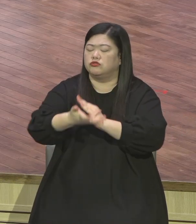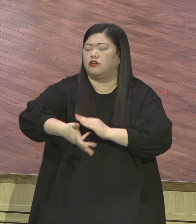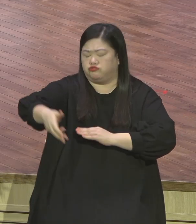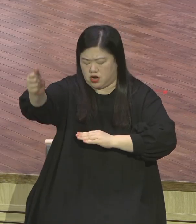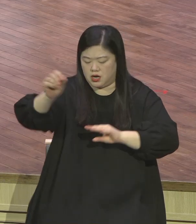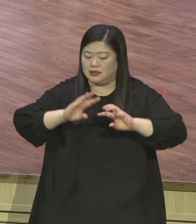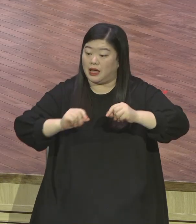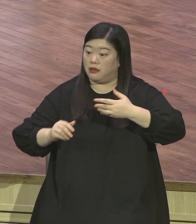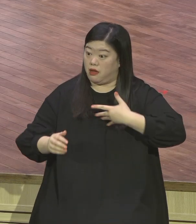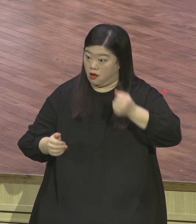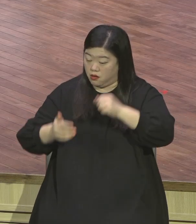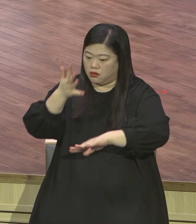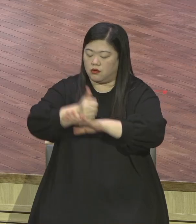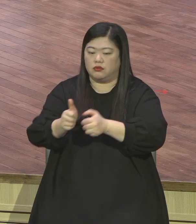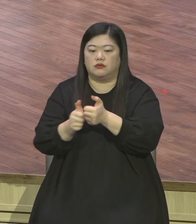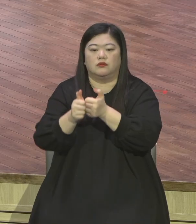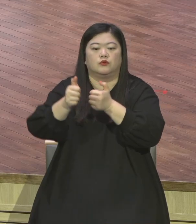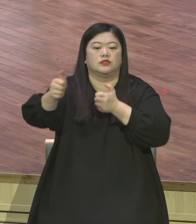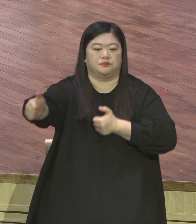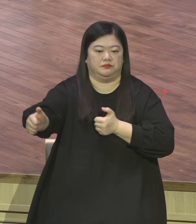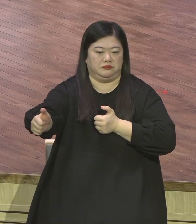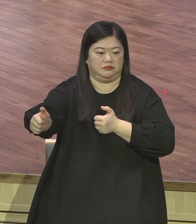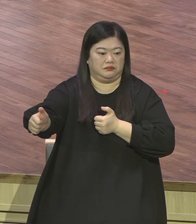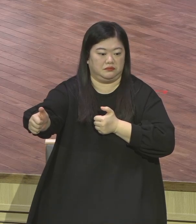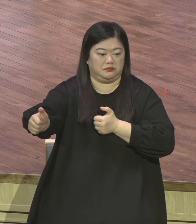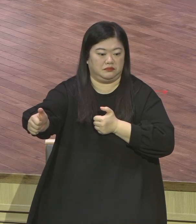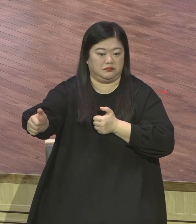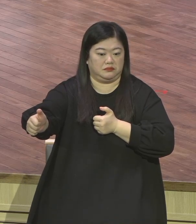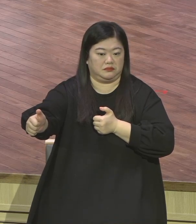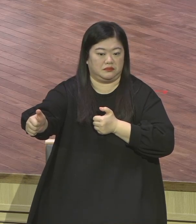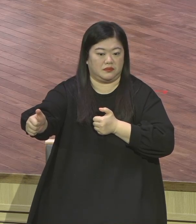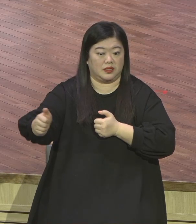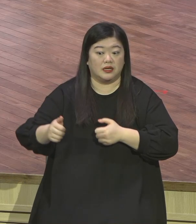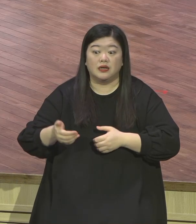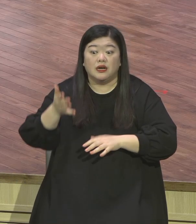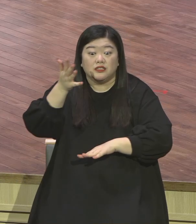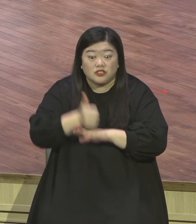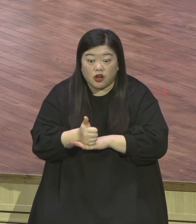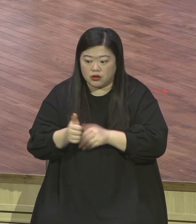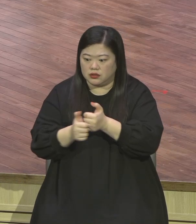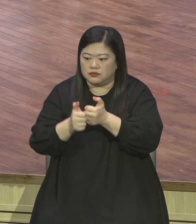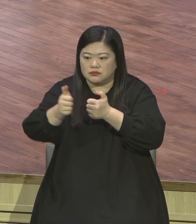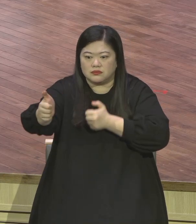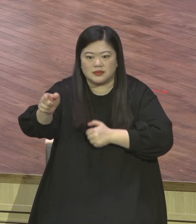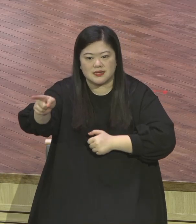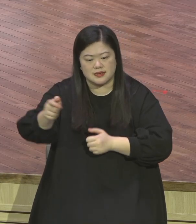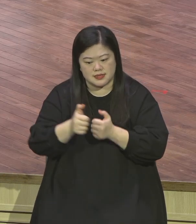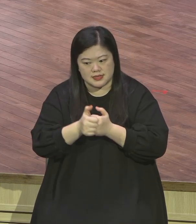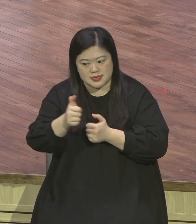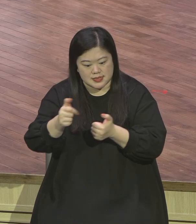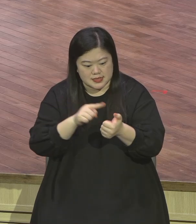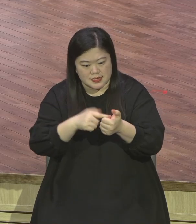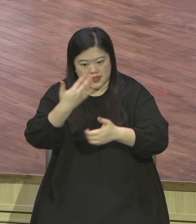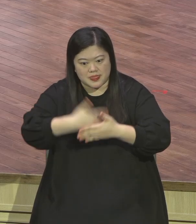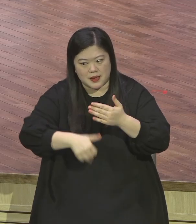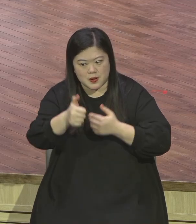다시 밭에 묻어버렸어요. 그 보아를 다시 그렇게 묻어두고 돌아와서